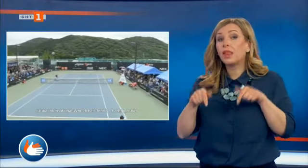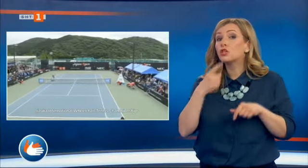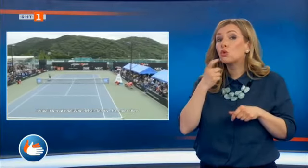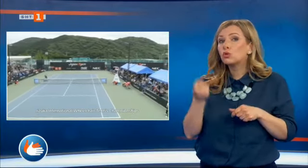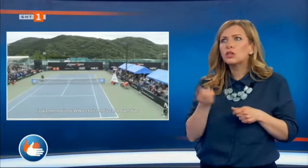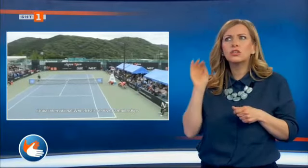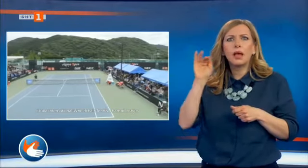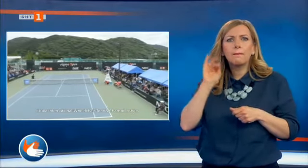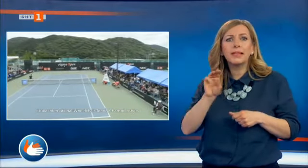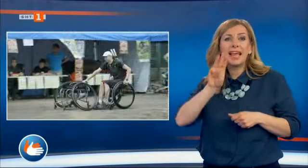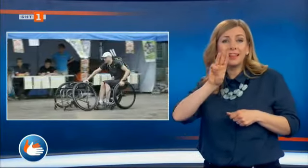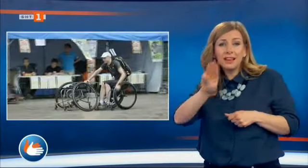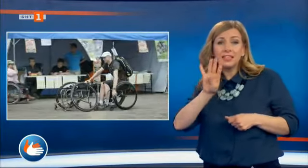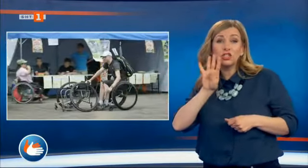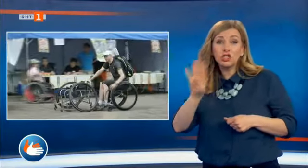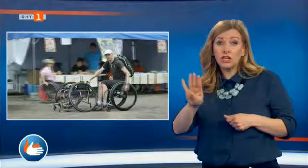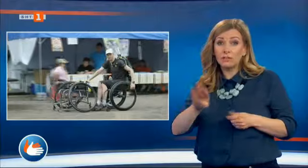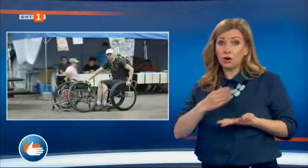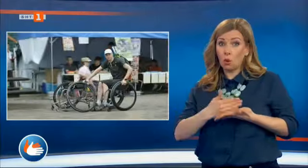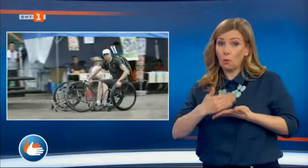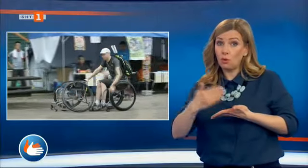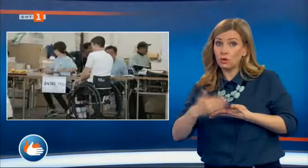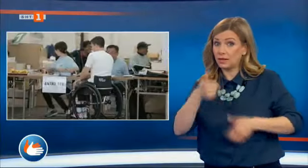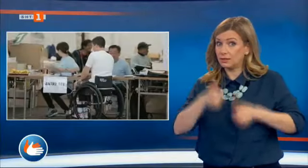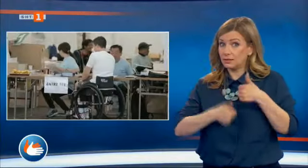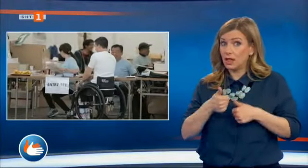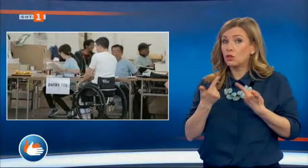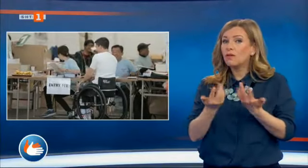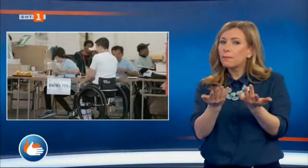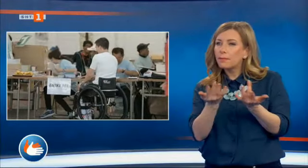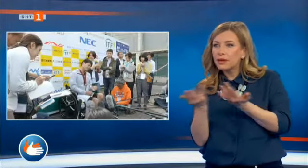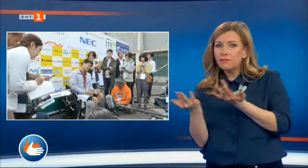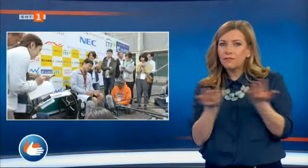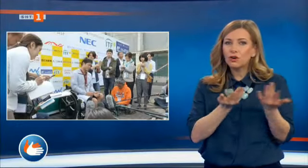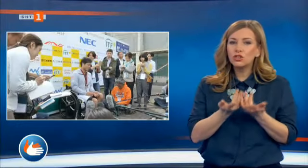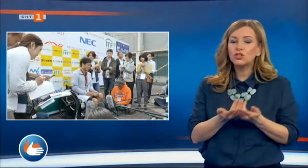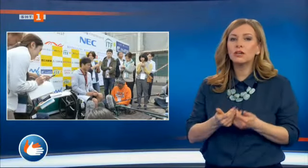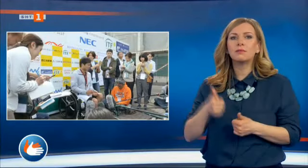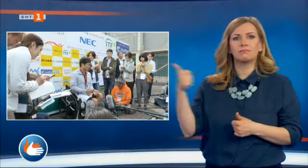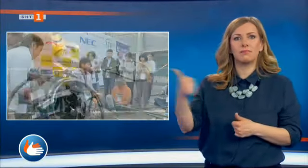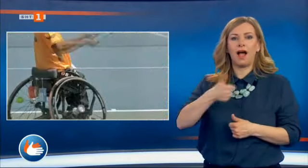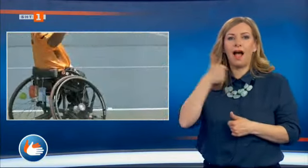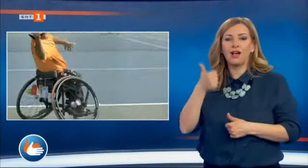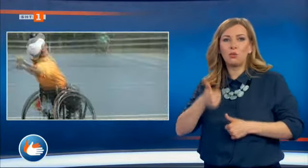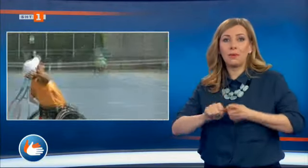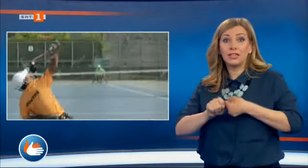34-тото издание на първенството, което привлича топи грачи от всички краища на света.